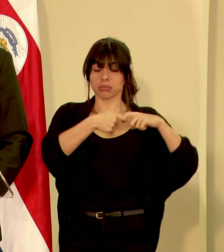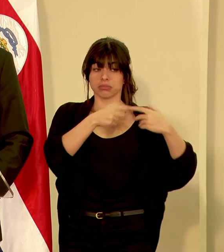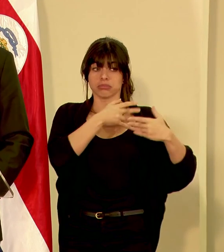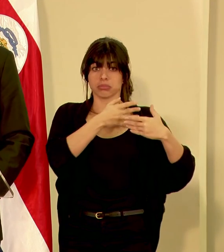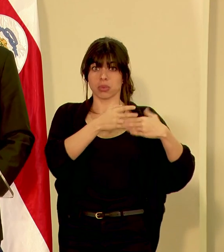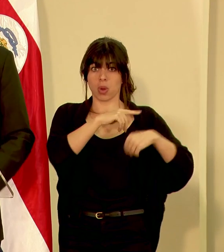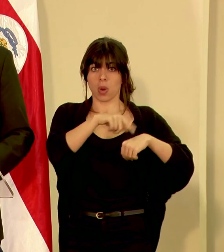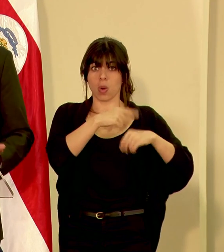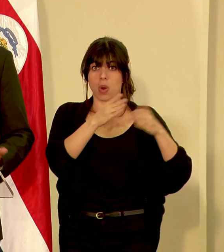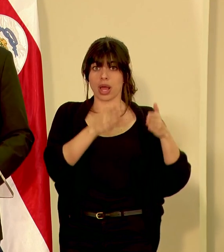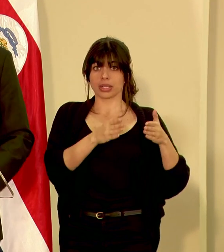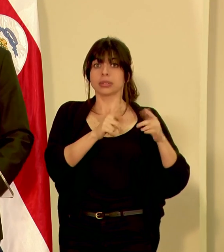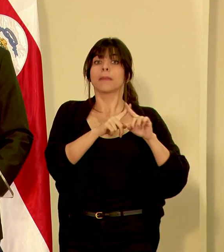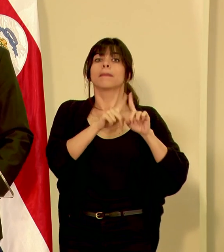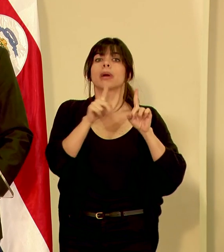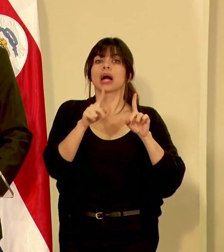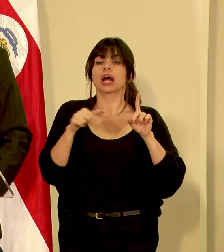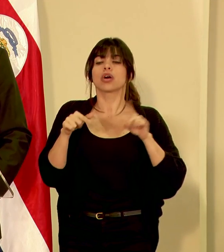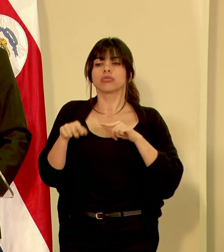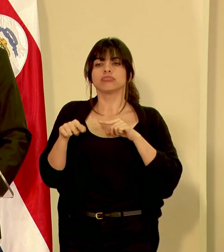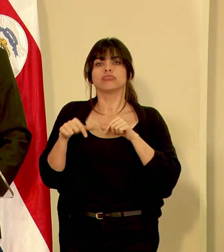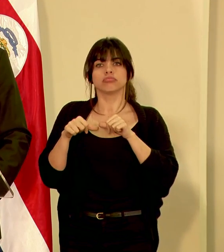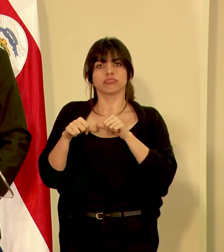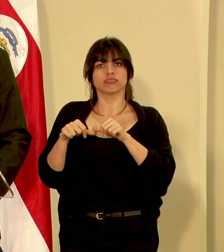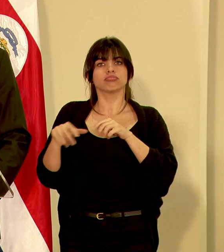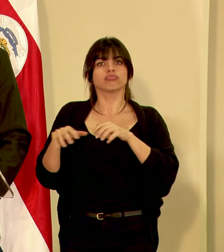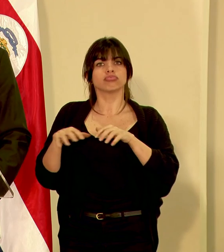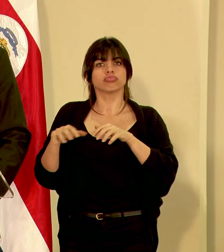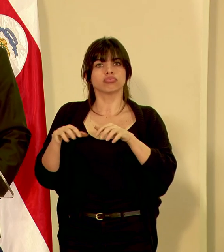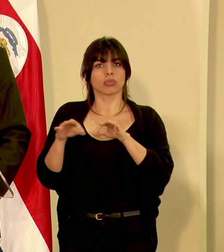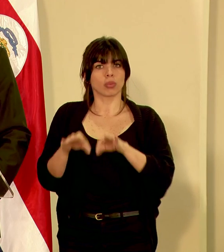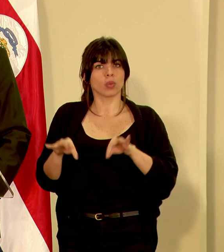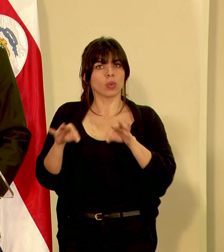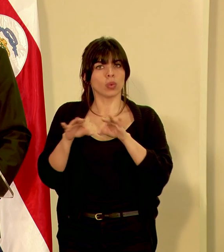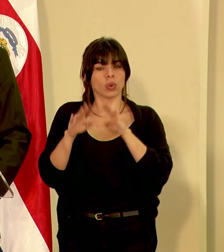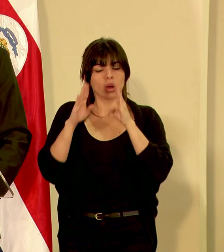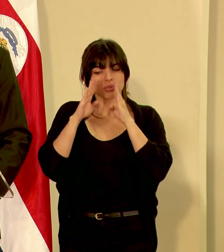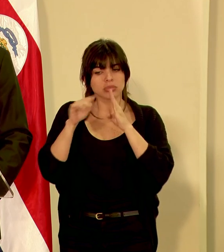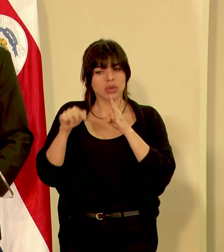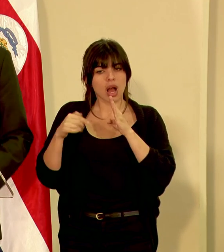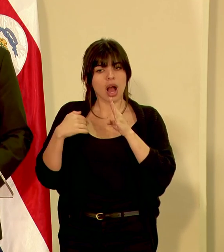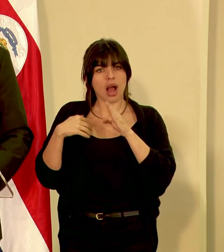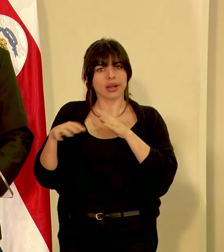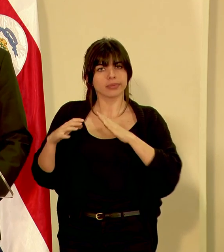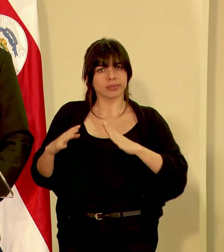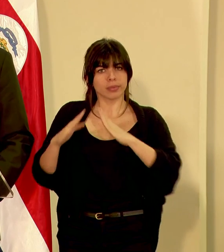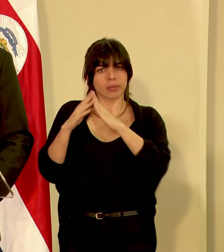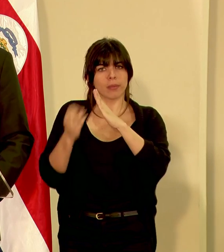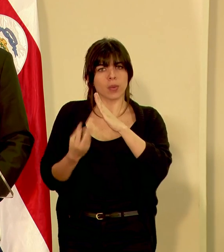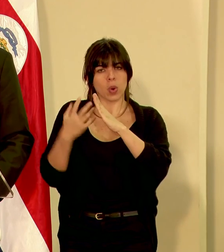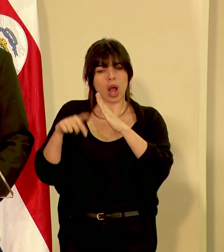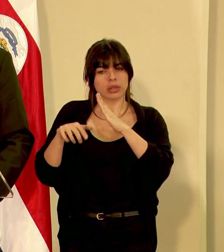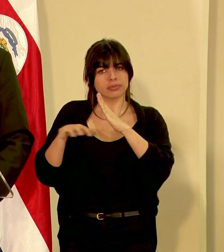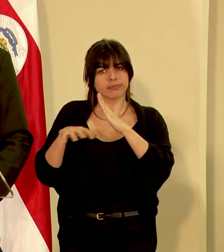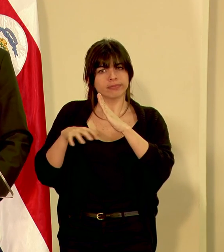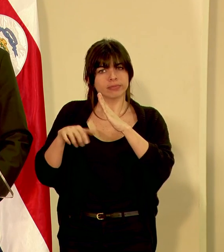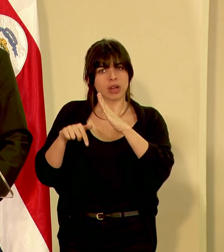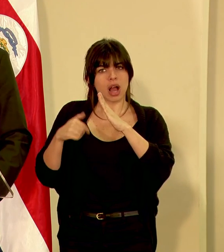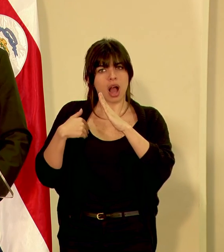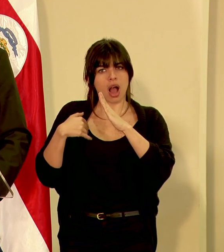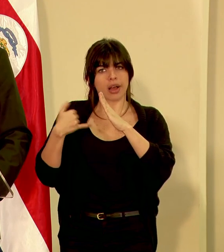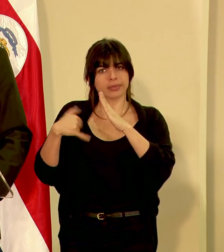últimas horas, se mantienen signos importantes de que la actividad persiste y en estos momentos